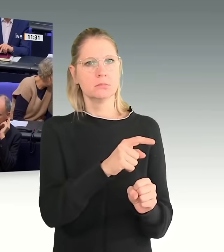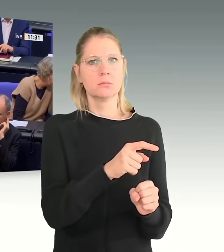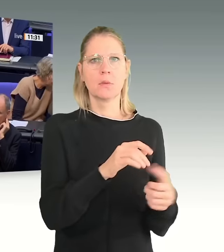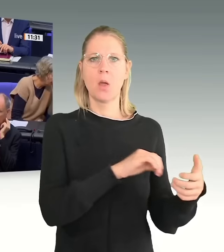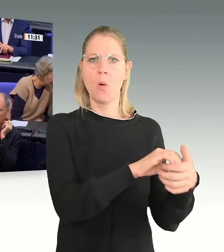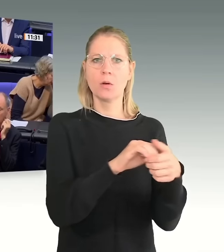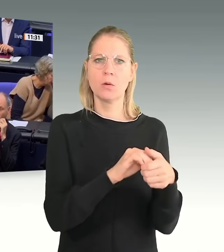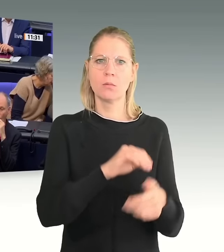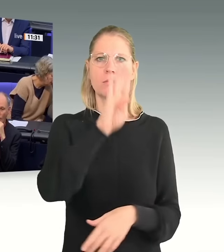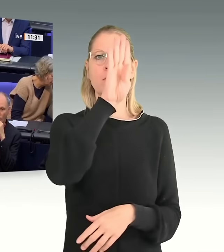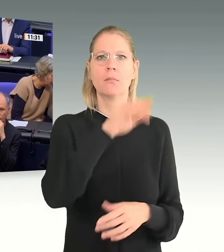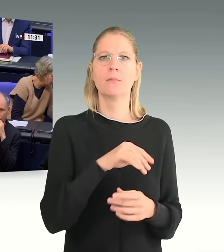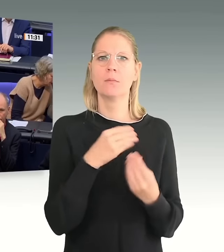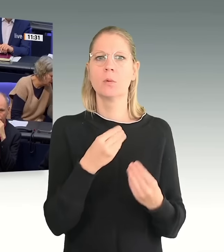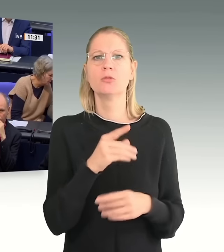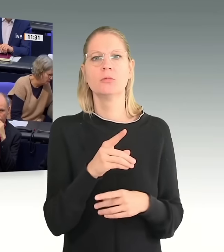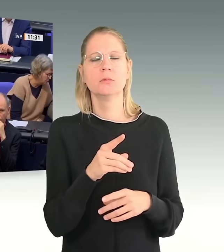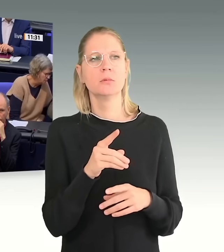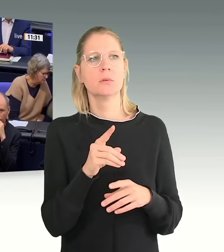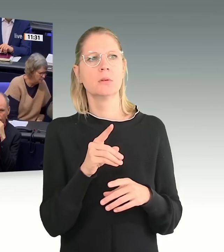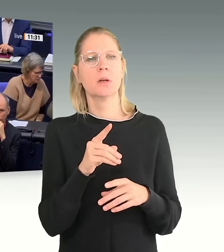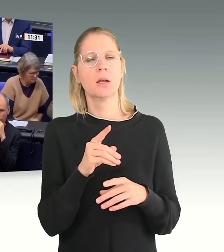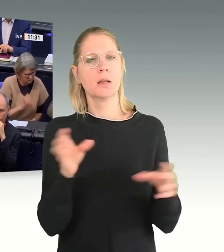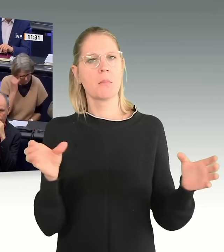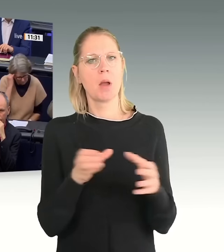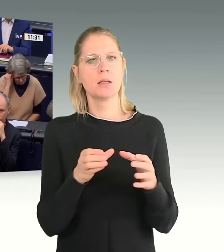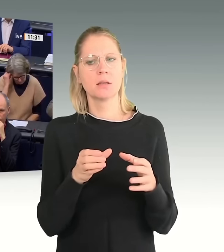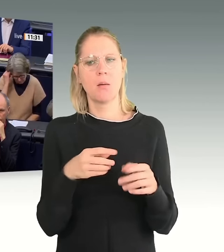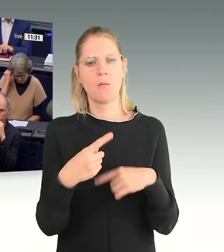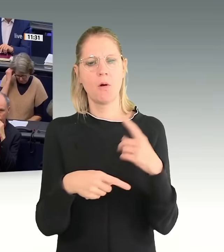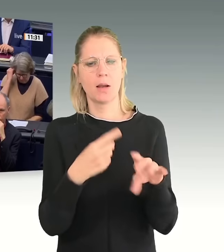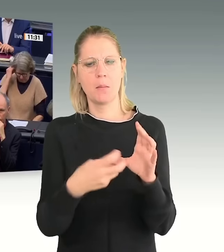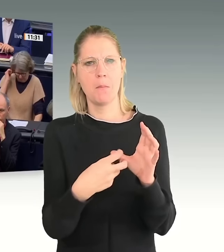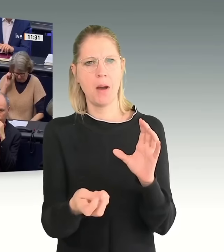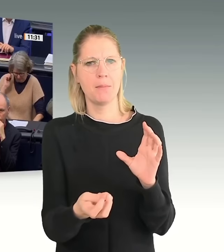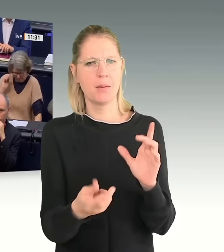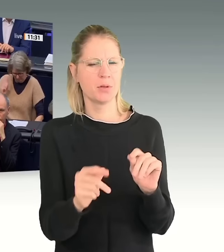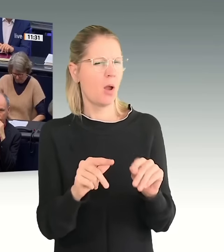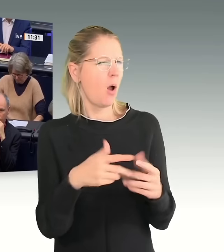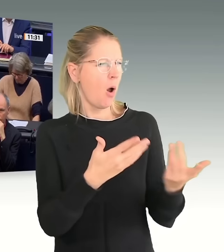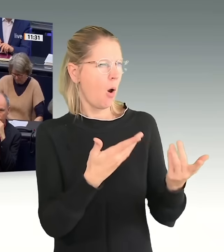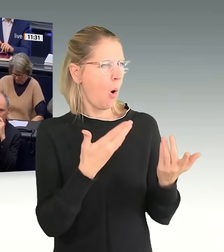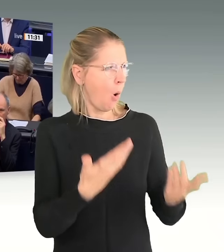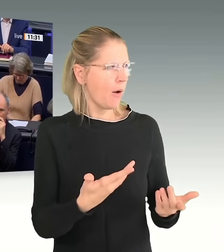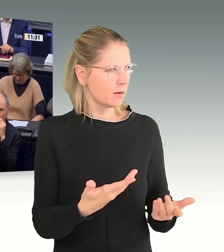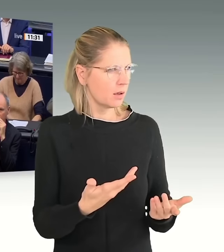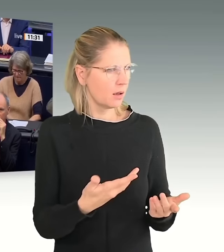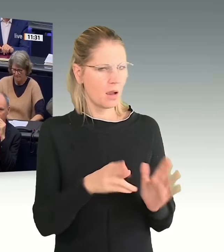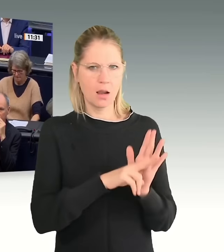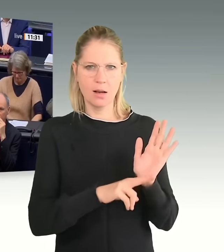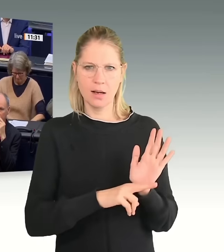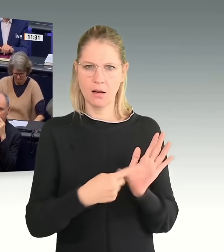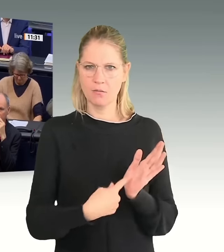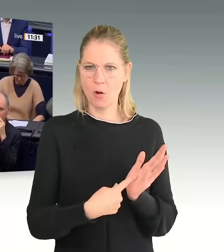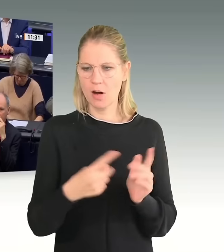meldet, steigt sie dann aus diesem gemeinsamen Vorgehen aus. Sie fordern heute eine Regelung, obwohl die Arbeitsgruppe noch gar nicht zu Ende